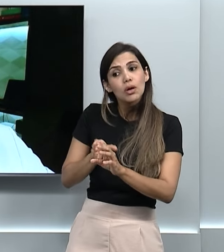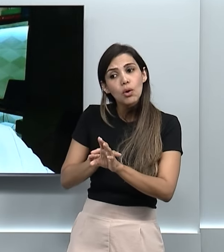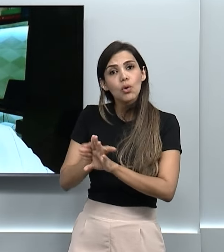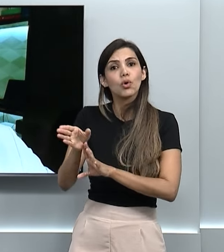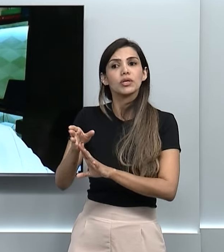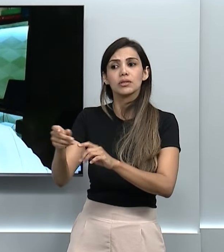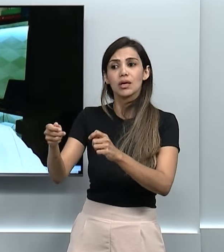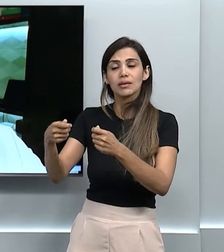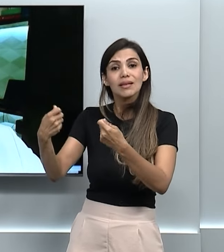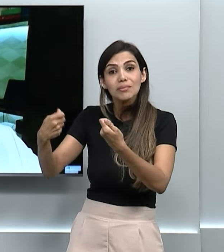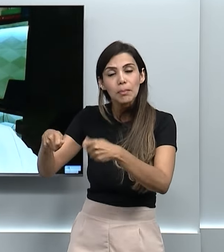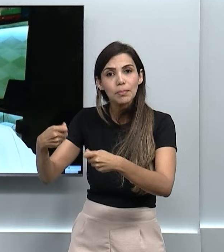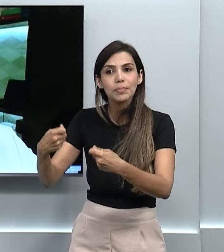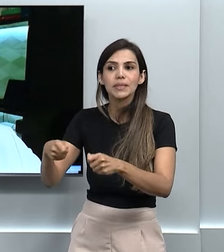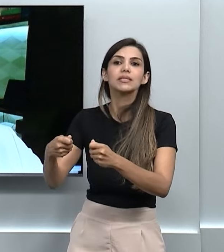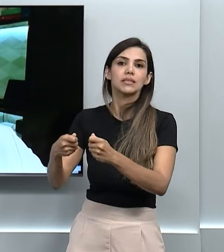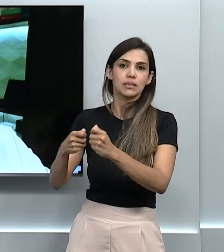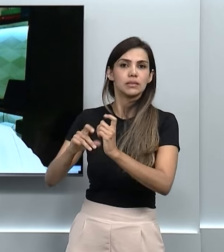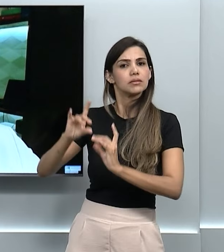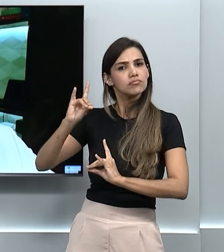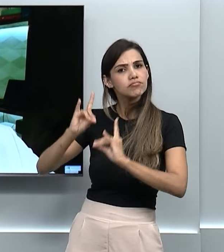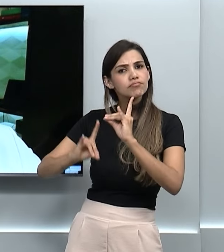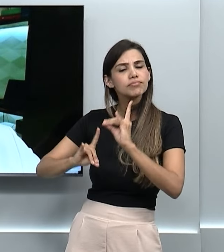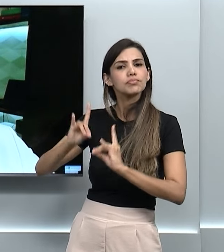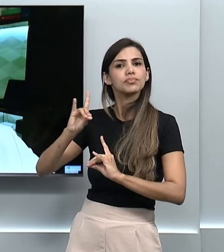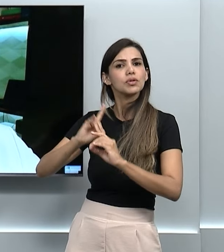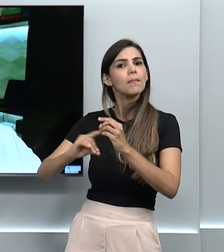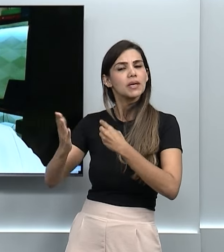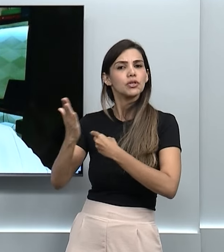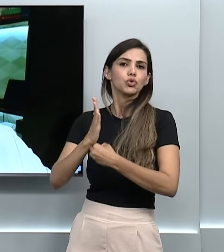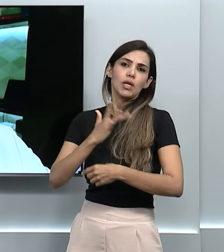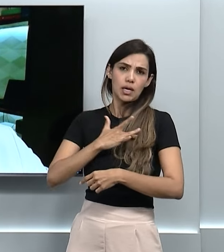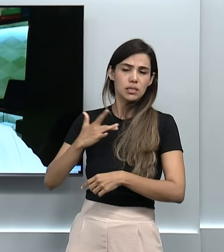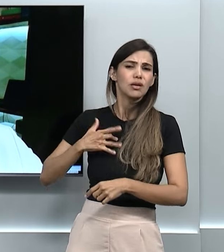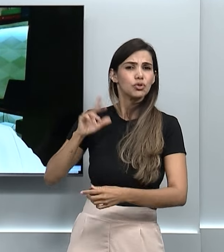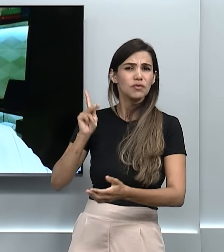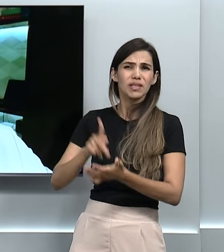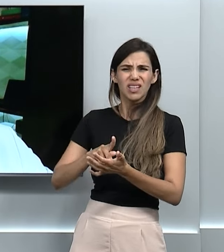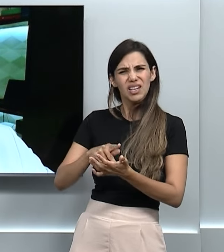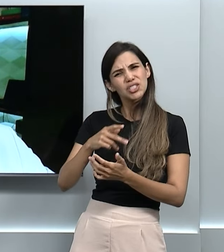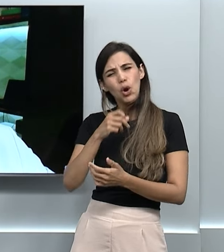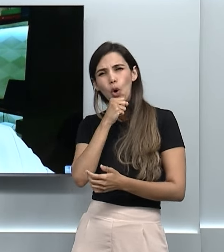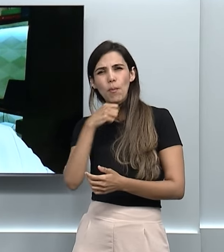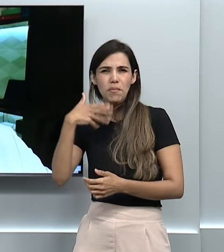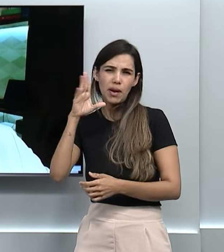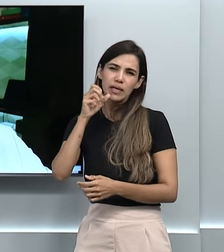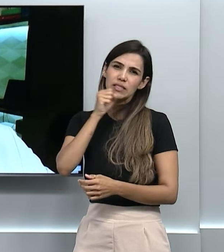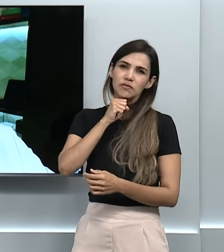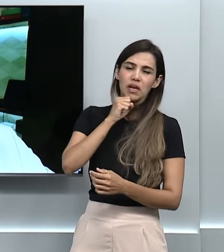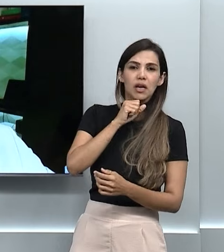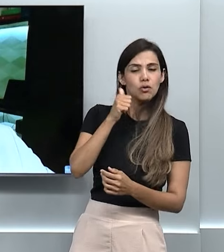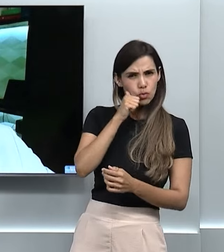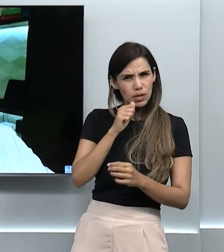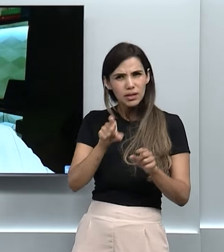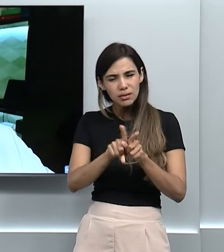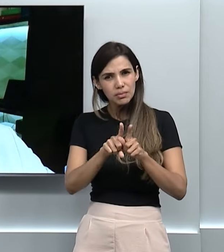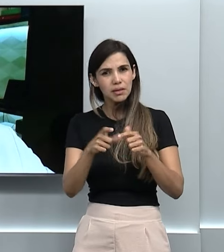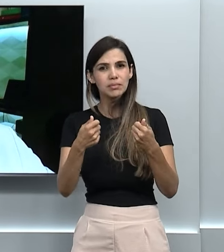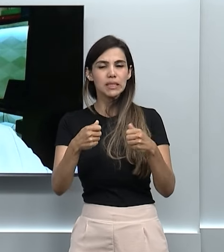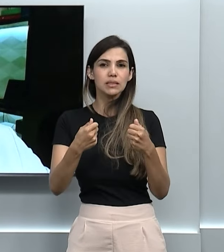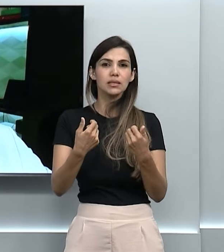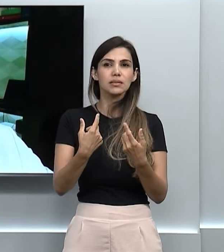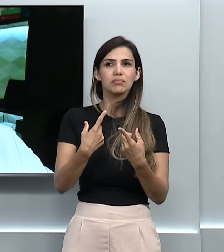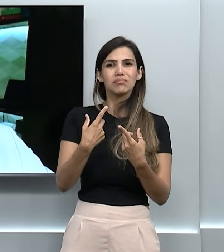fazer essa suplementação, são geralmente homens mais velhos, isso é necessário também em mulheres? Porque algumas